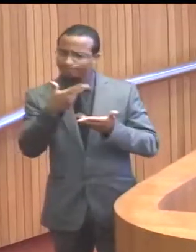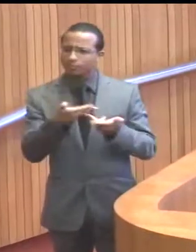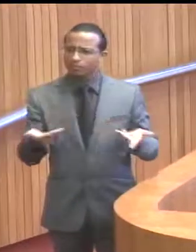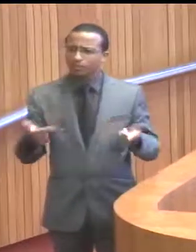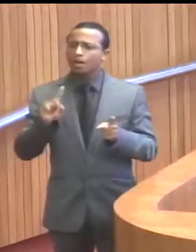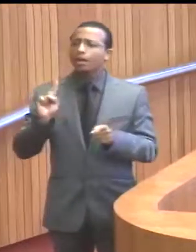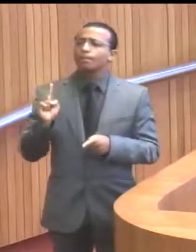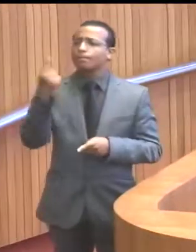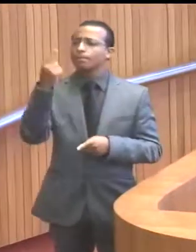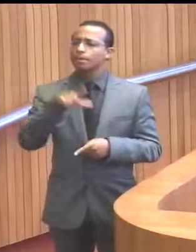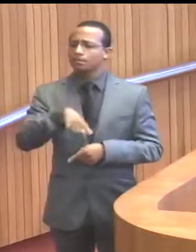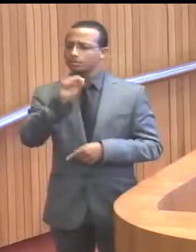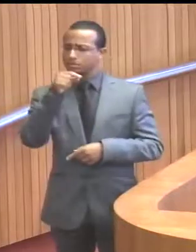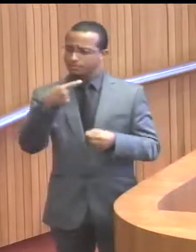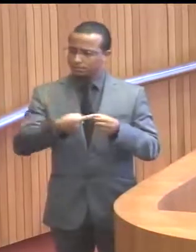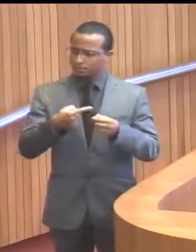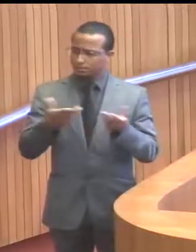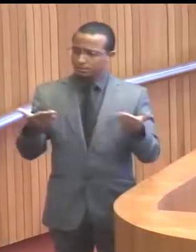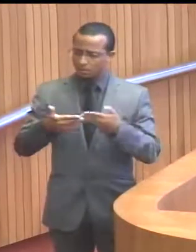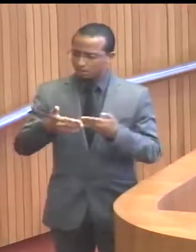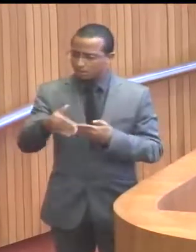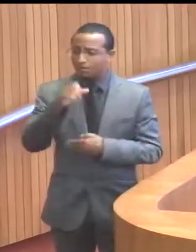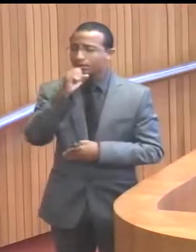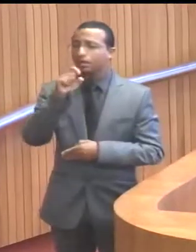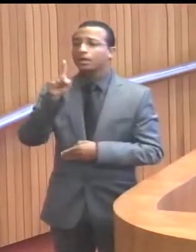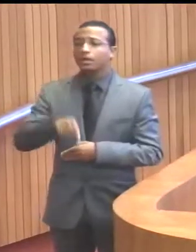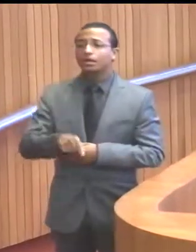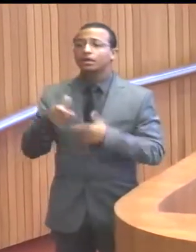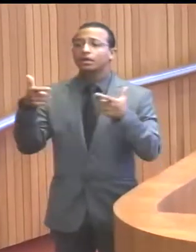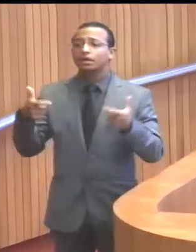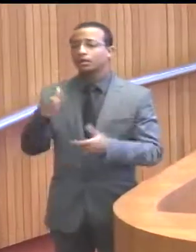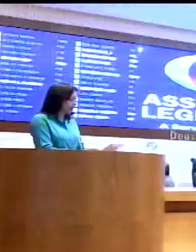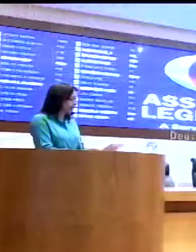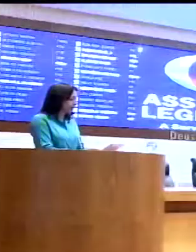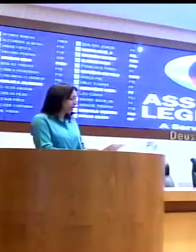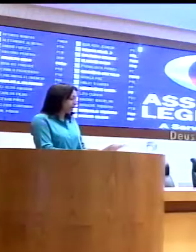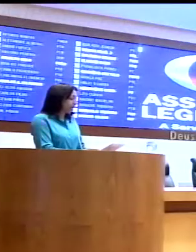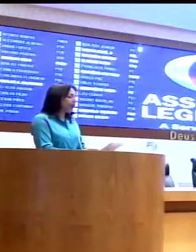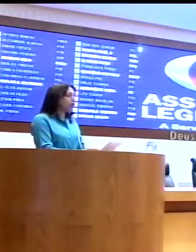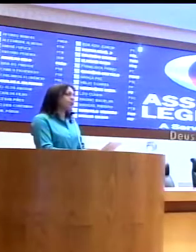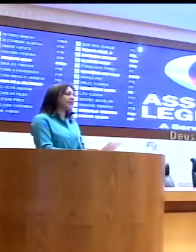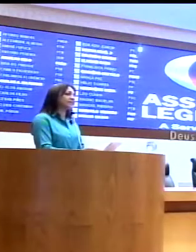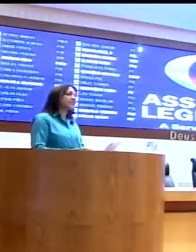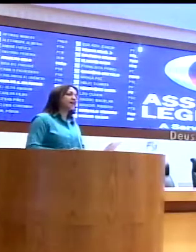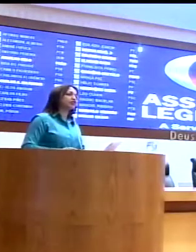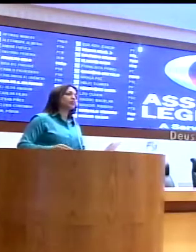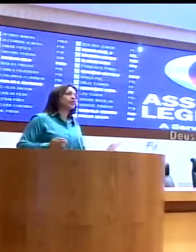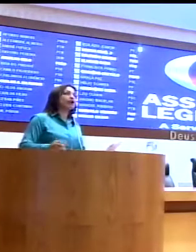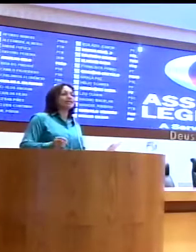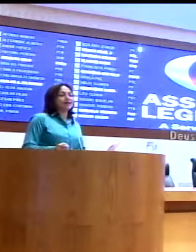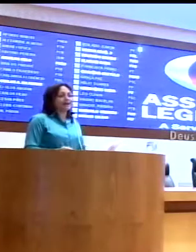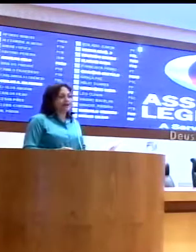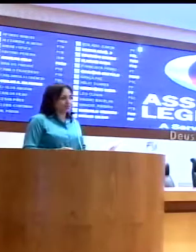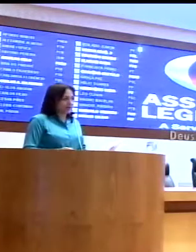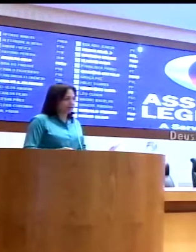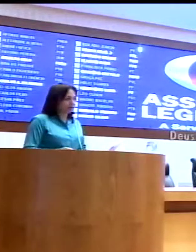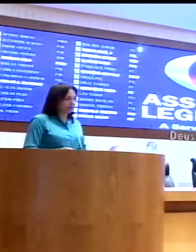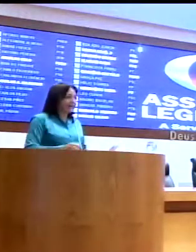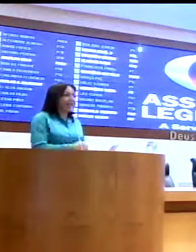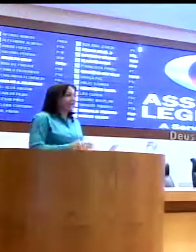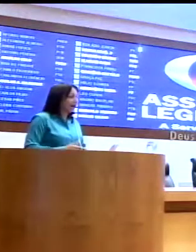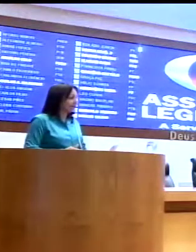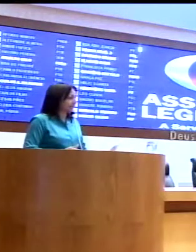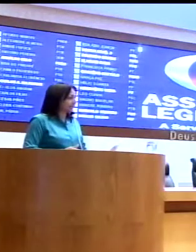cidade a visitar neste sábado será a cidade de Araguanã, que é uma das cidades com menor IDH do